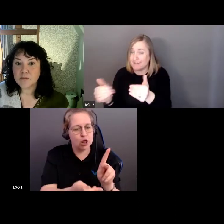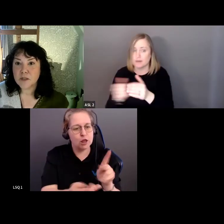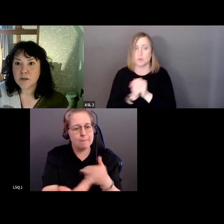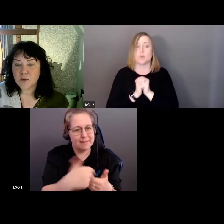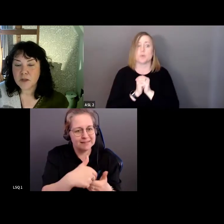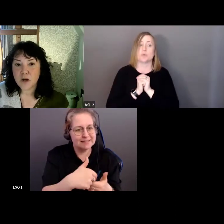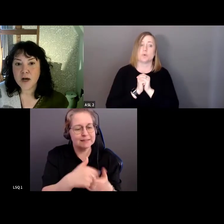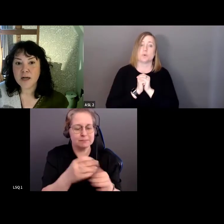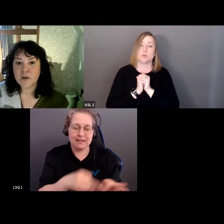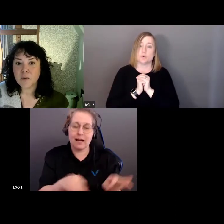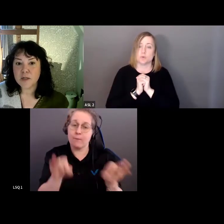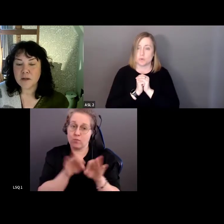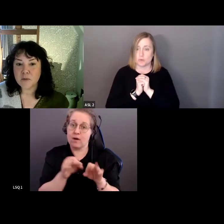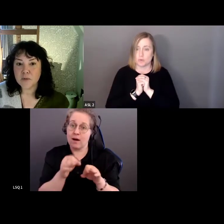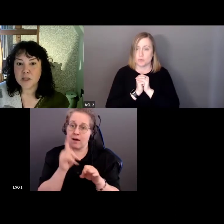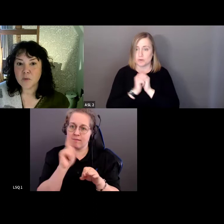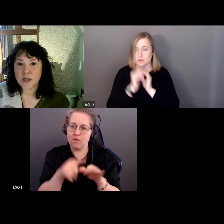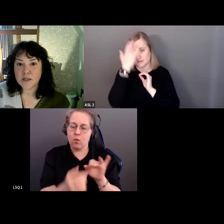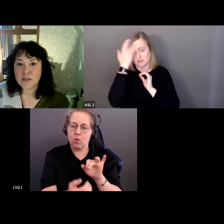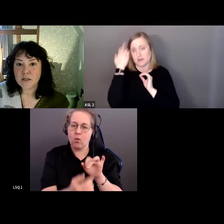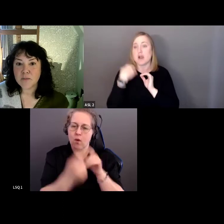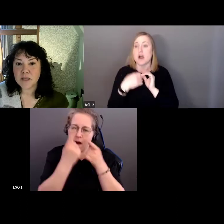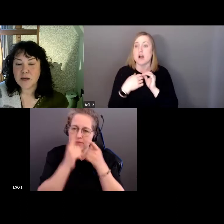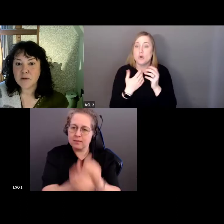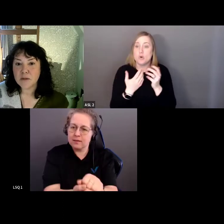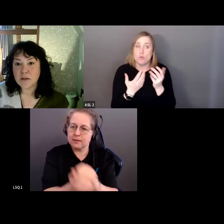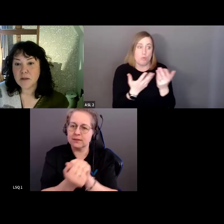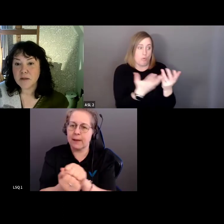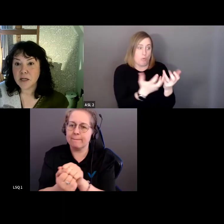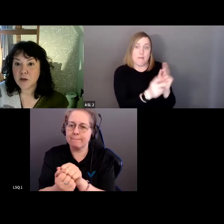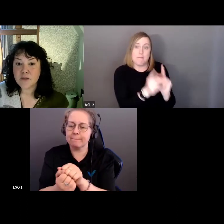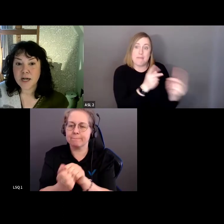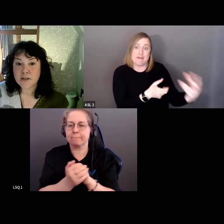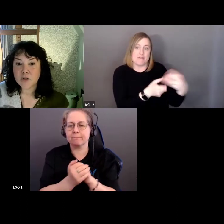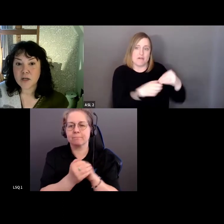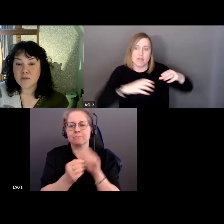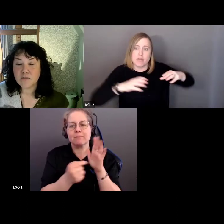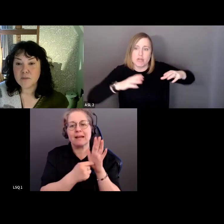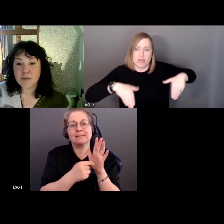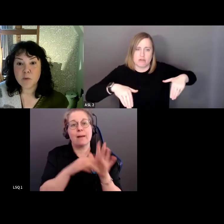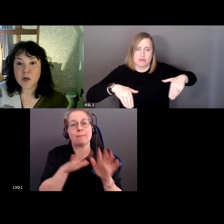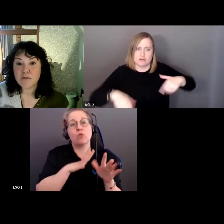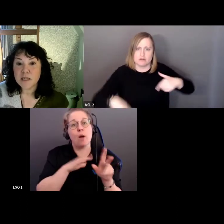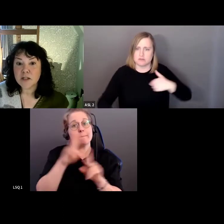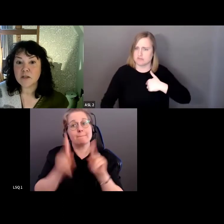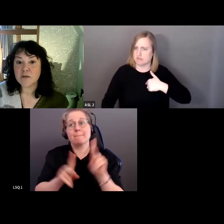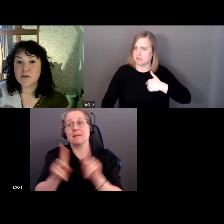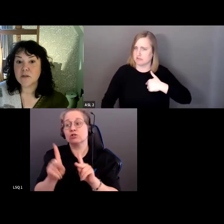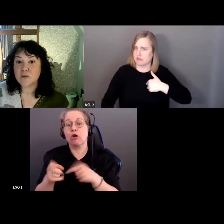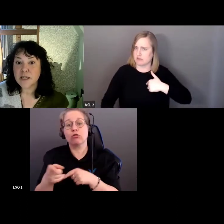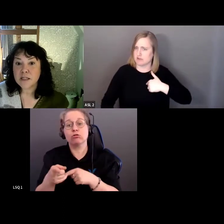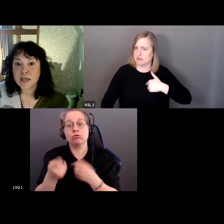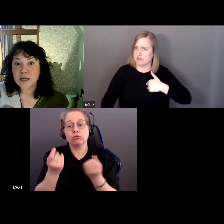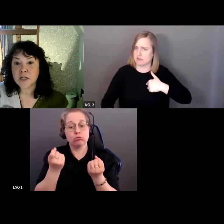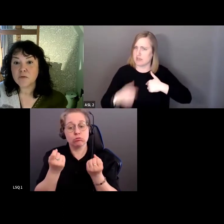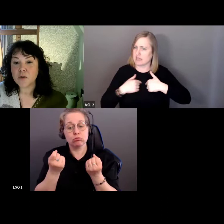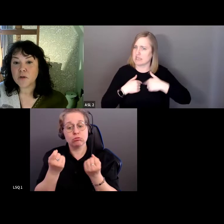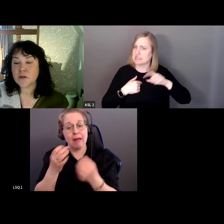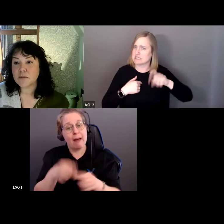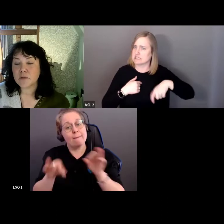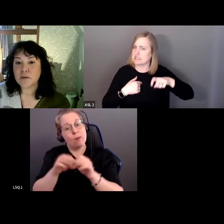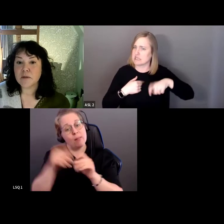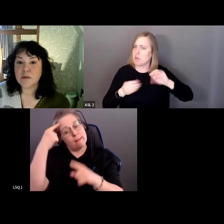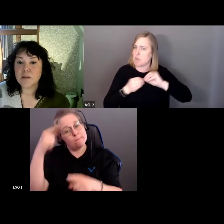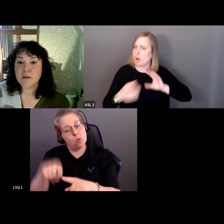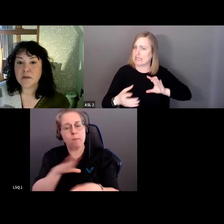Ça, c'est important. S'il y a des gens concernés qui ne sont pas présents, est-ce que cela ne